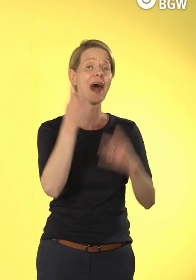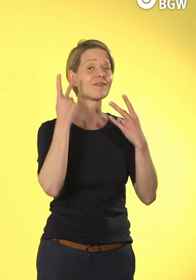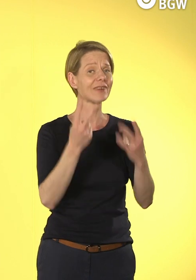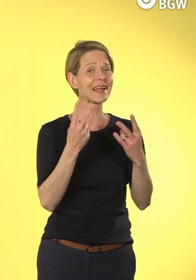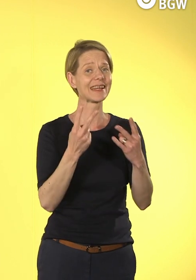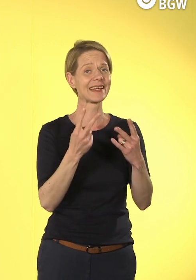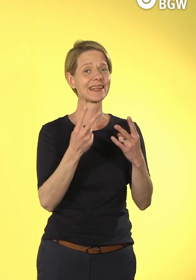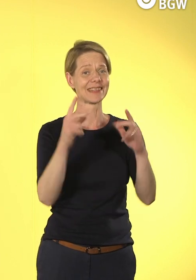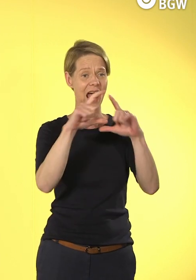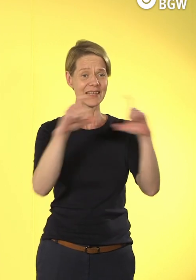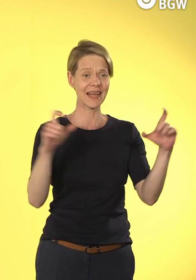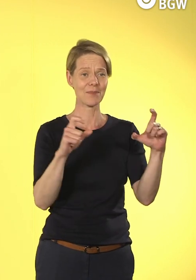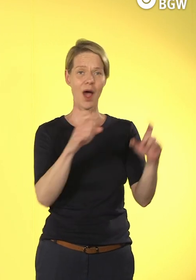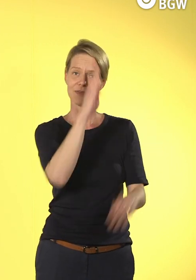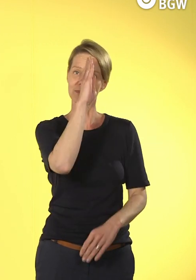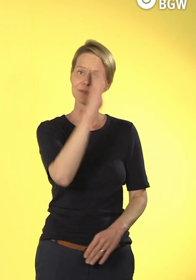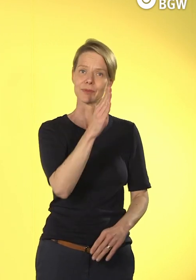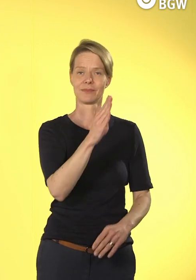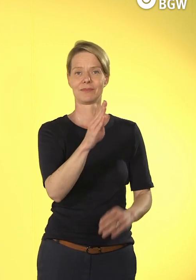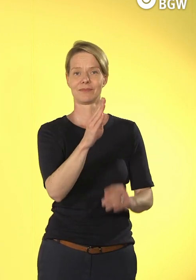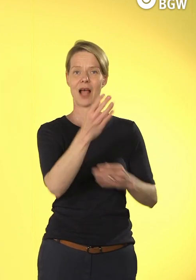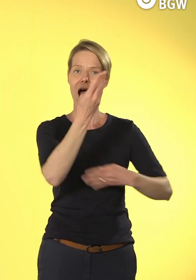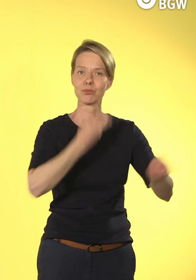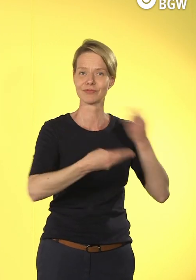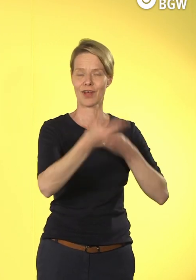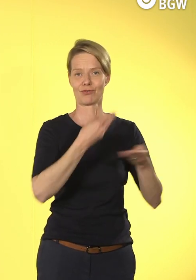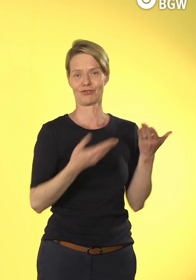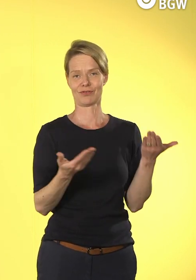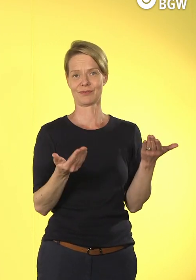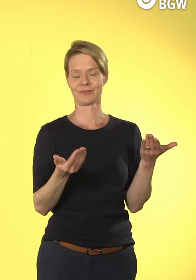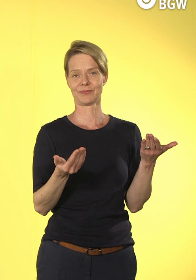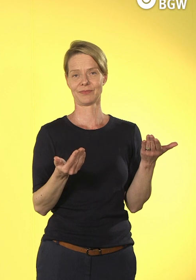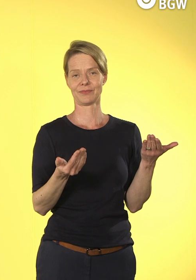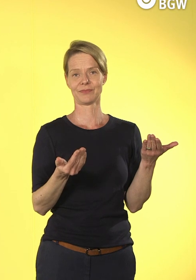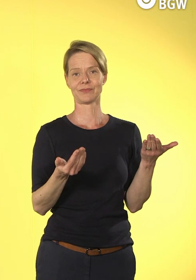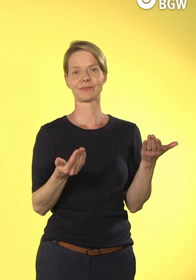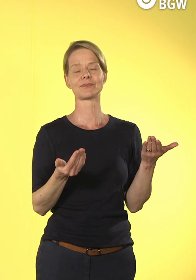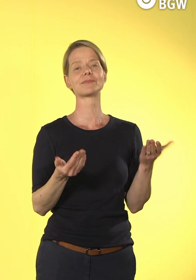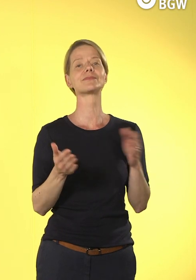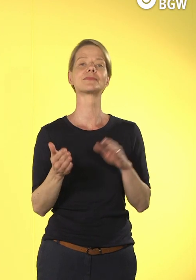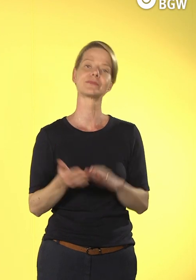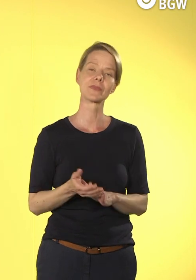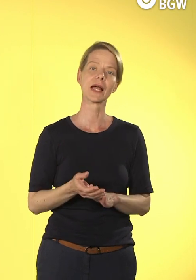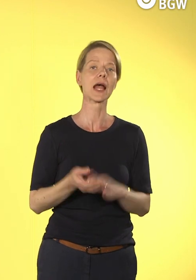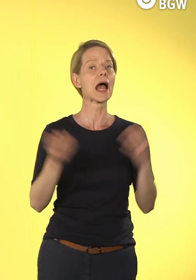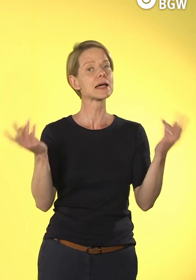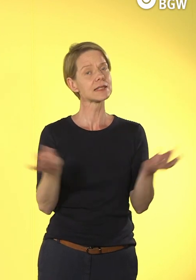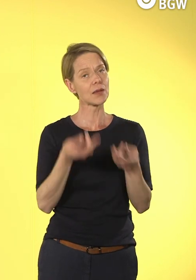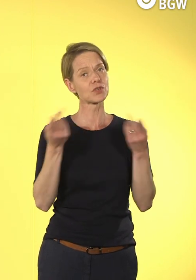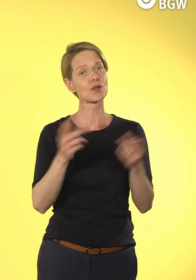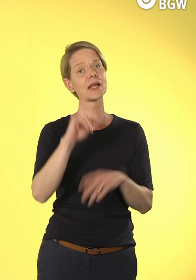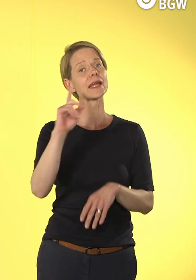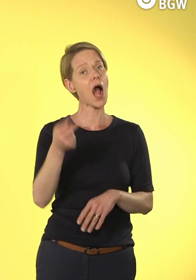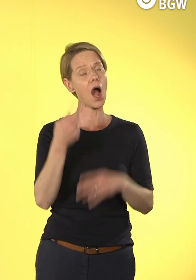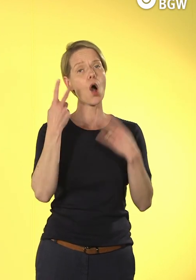wahrnehmen. Zur Prozesssicht haben wir einiges gesagt. Natürlich gibt es auch noch eine Finanzsicht. Ein Zitat werden Sie